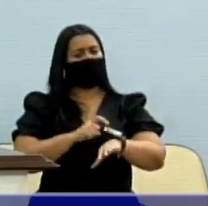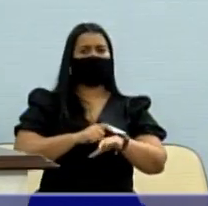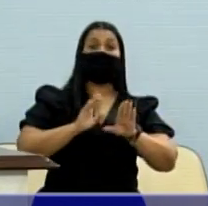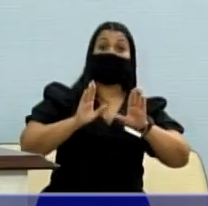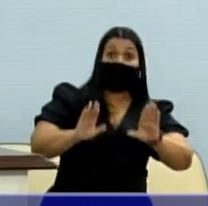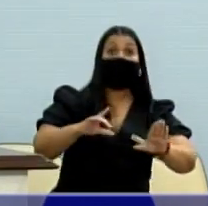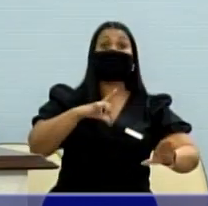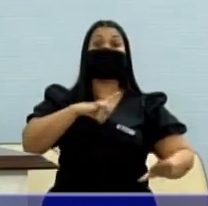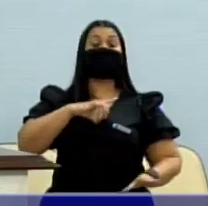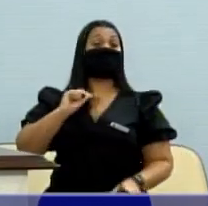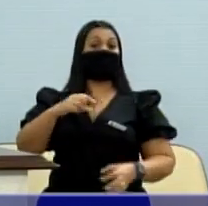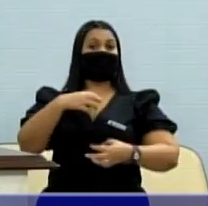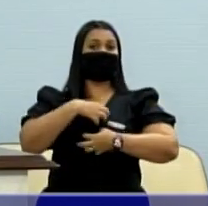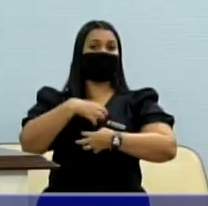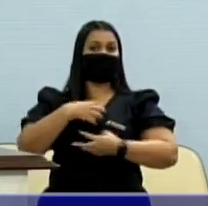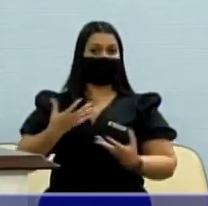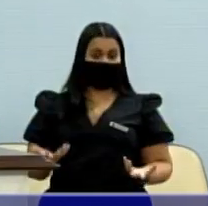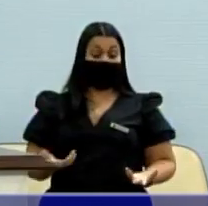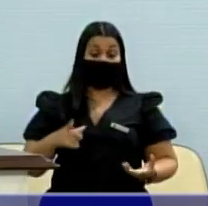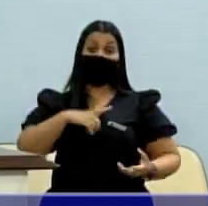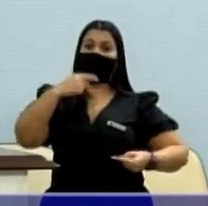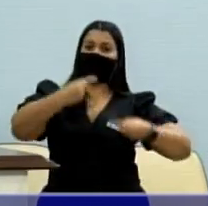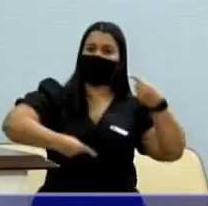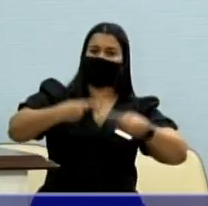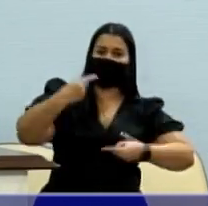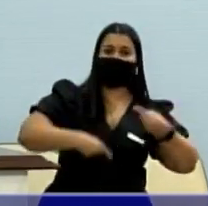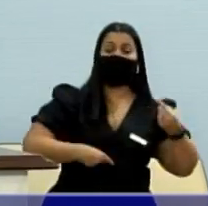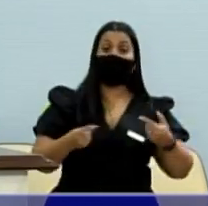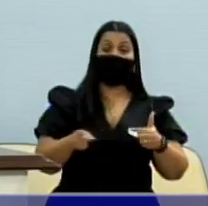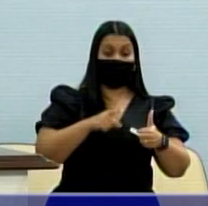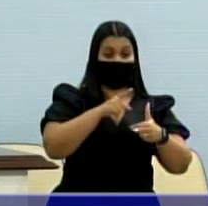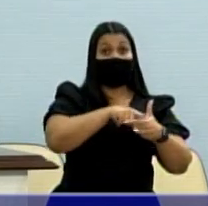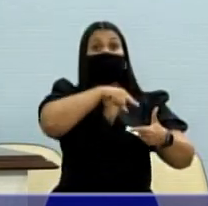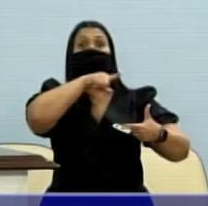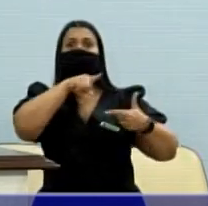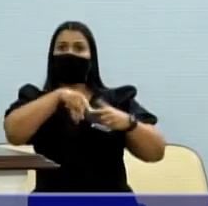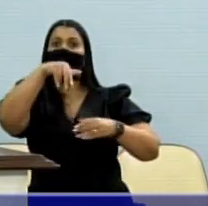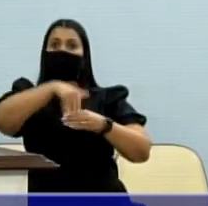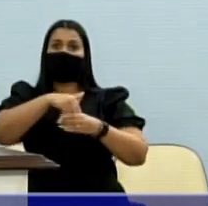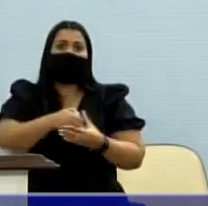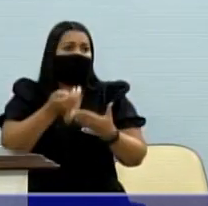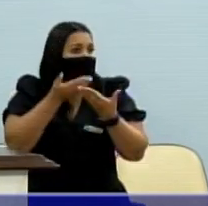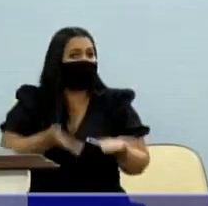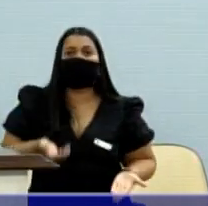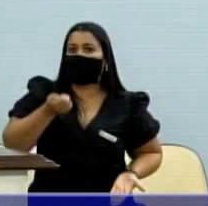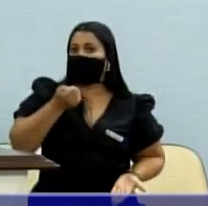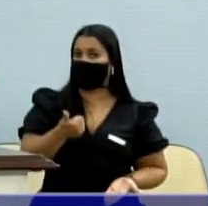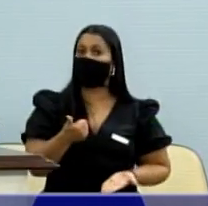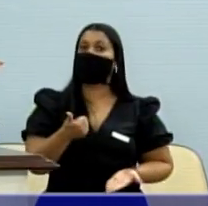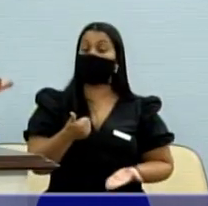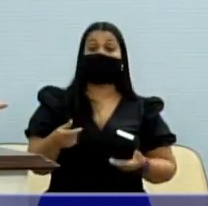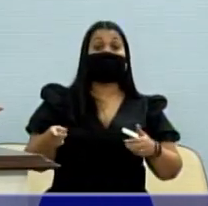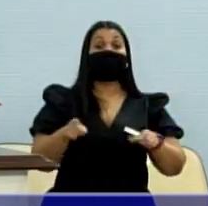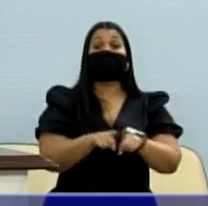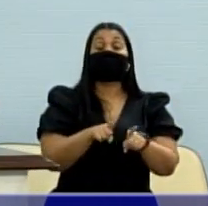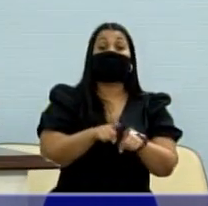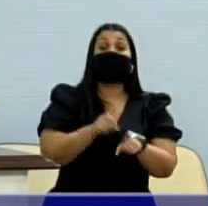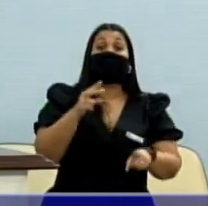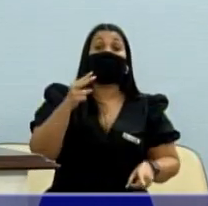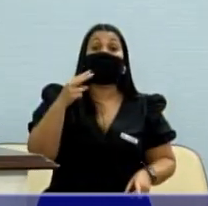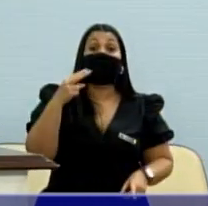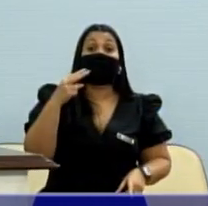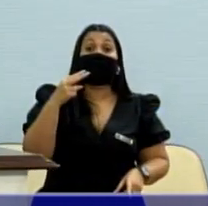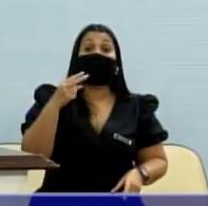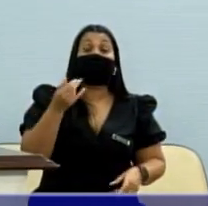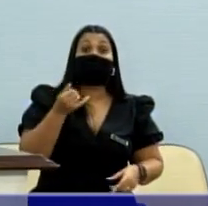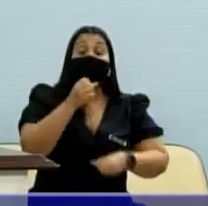esteve progressista. Disputei uma eleição, fui ao segundo turno e perdemos por muito pouco. Eu fui o parlamentar mais votado da história da